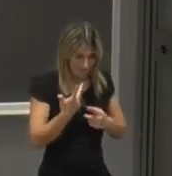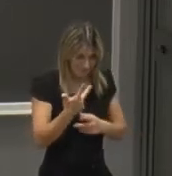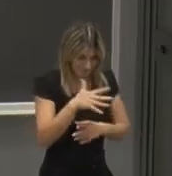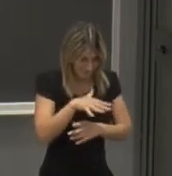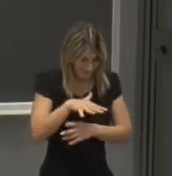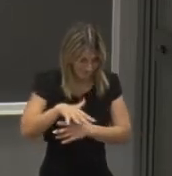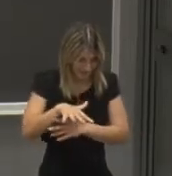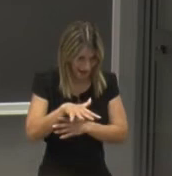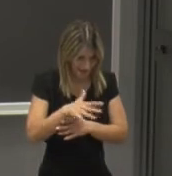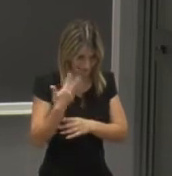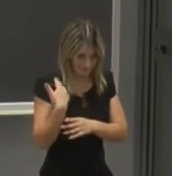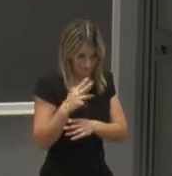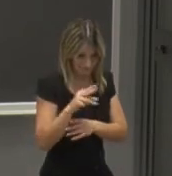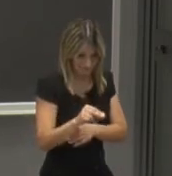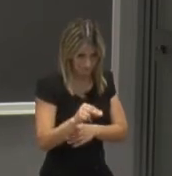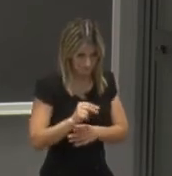del dipartimento